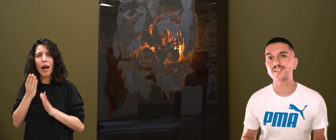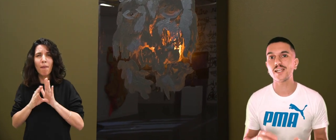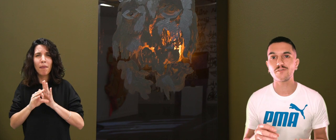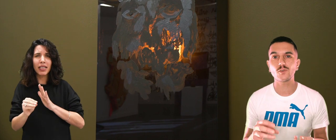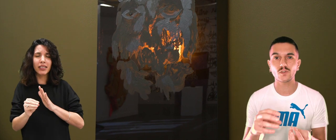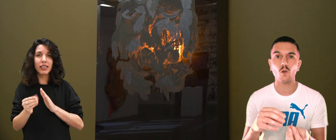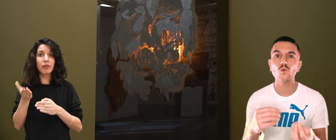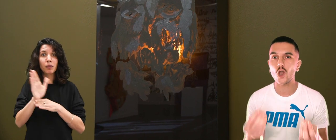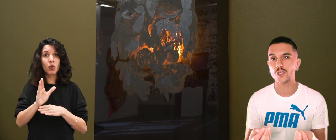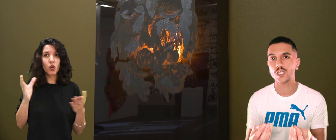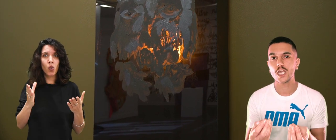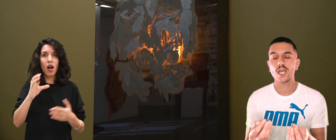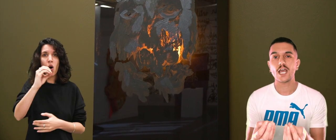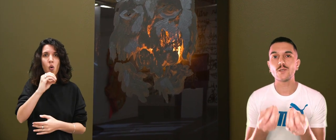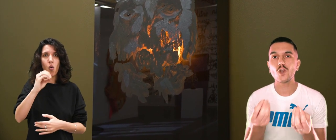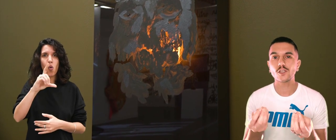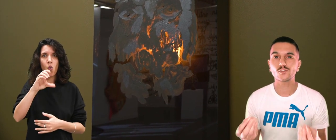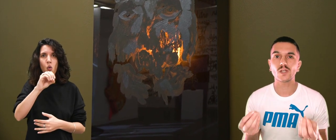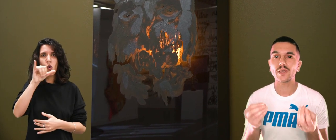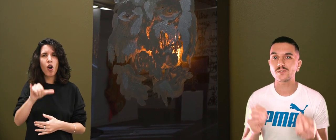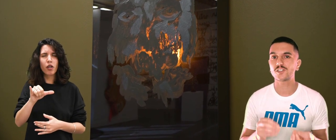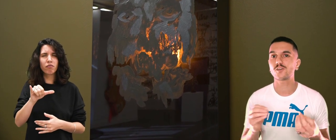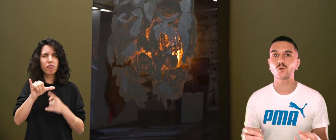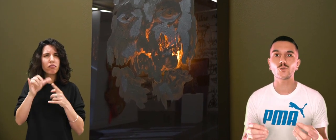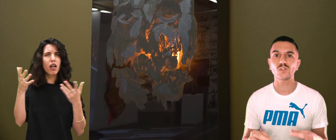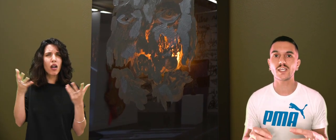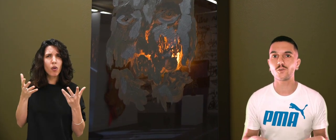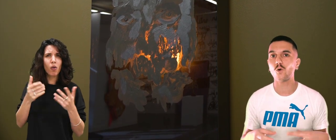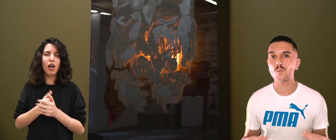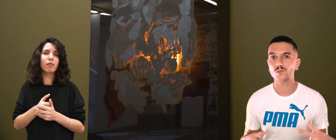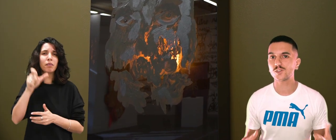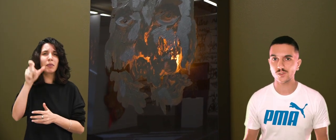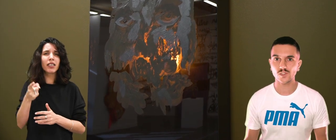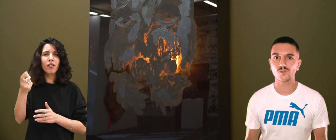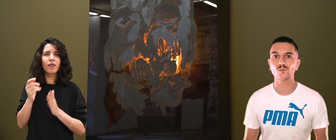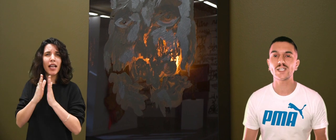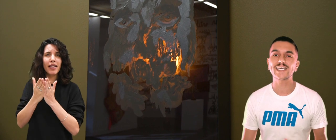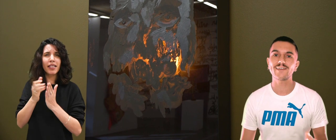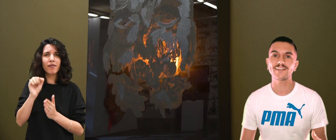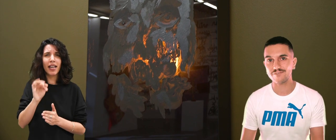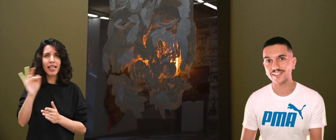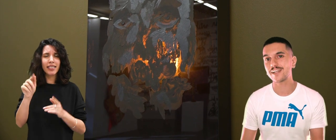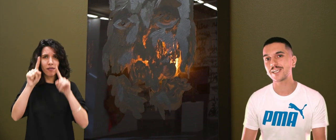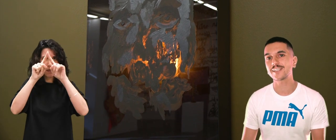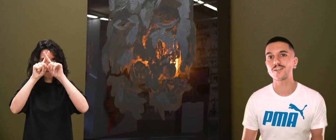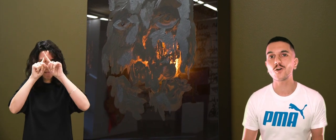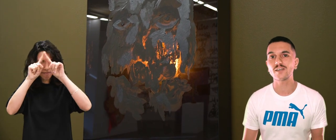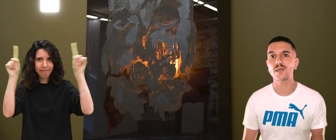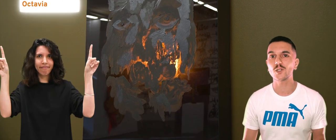plasticien, et qui représente ici la figure d'un Houloï. Les Houloï, ce sont les personnages centraux d'une série de romans de science-fiction de l'écrivaine